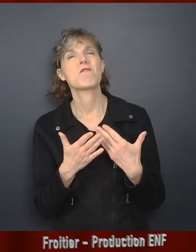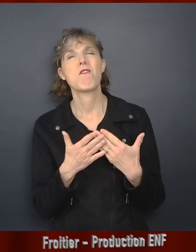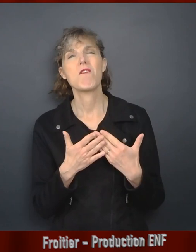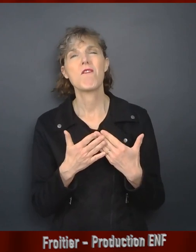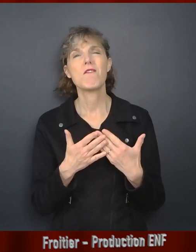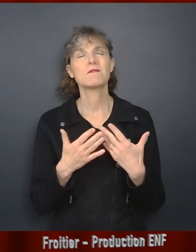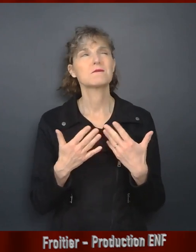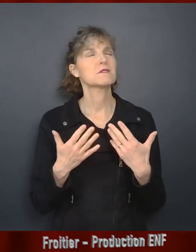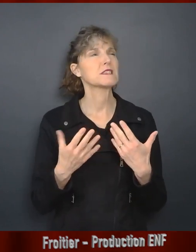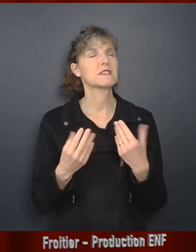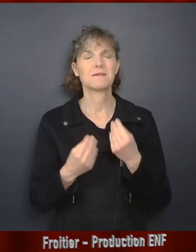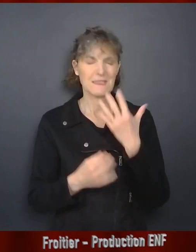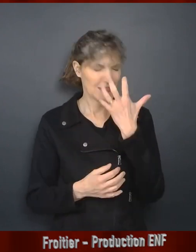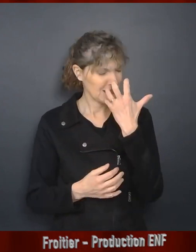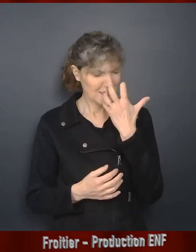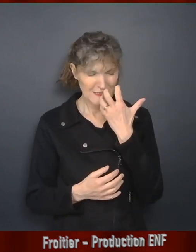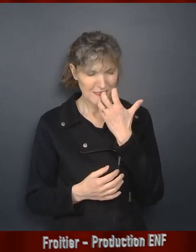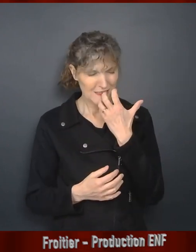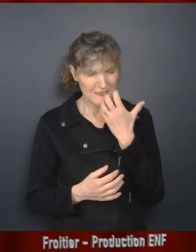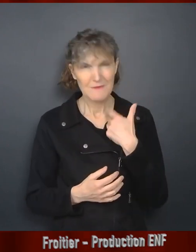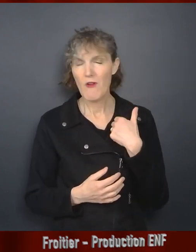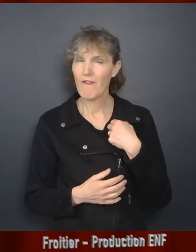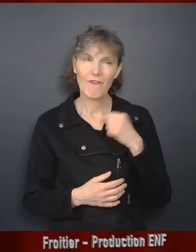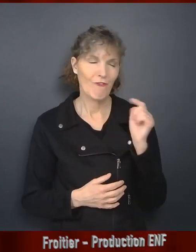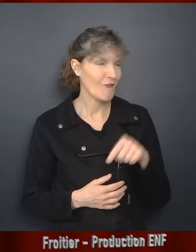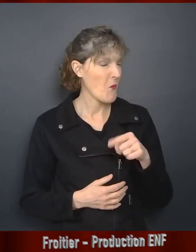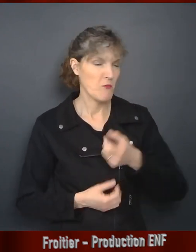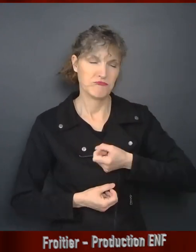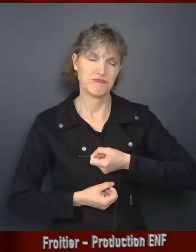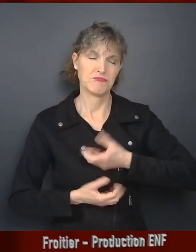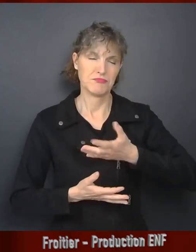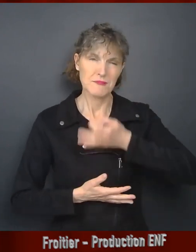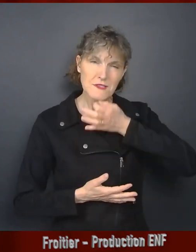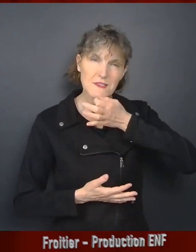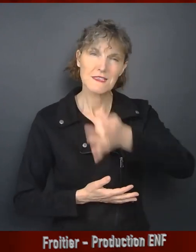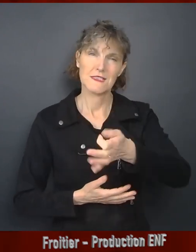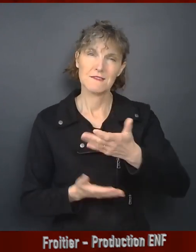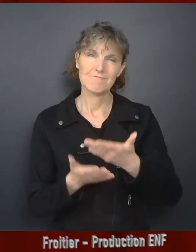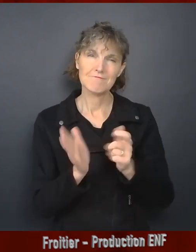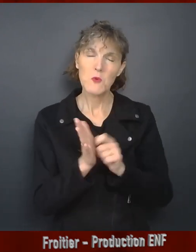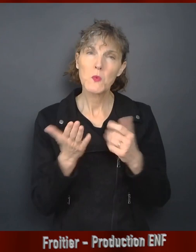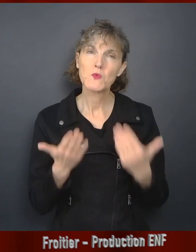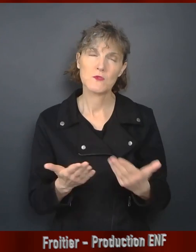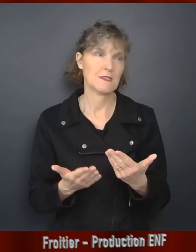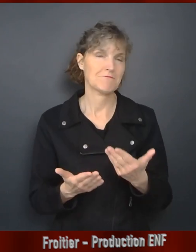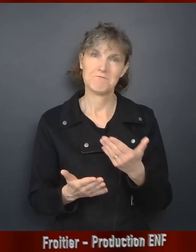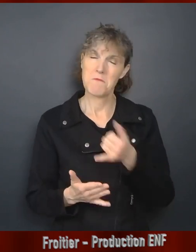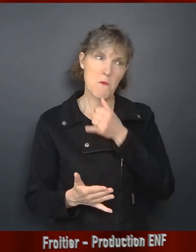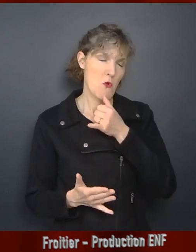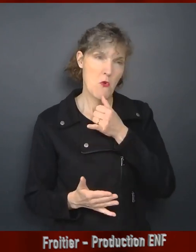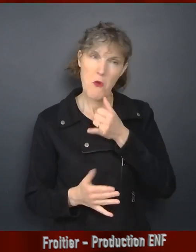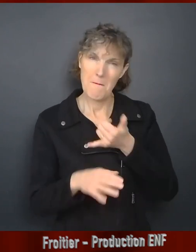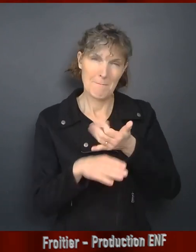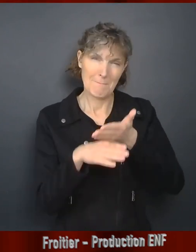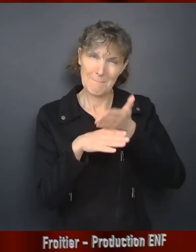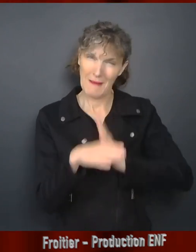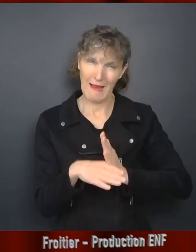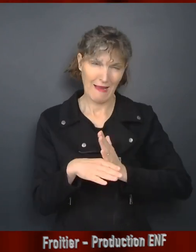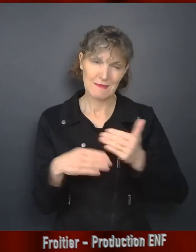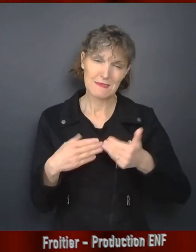Ça m'attriste énormément de voir vous dire aujourd'hui que je ne serais pas prête à recommencer ma tournée